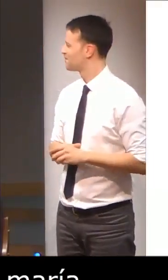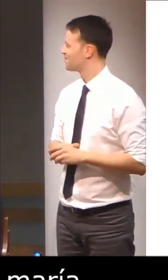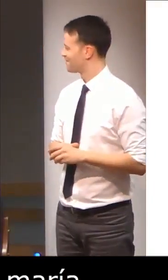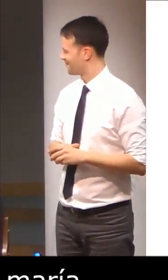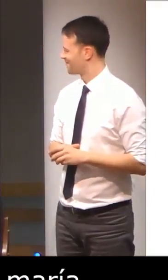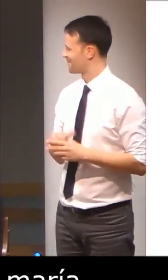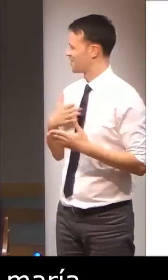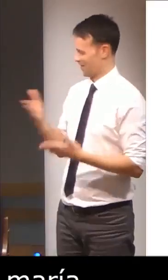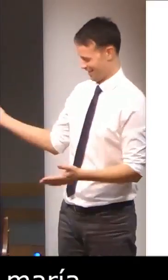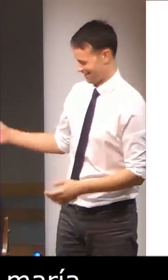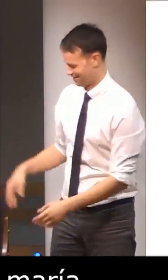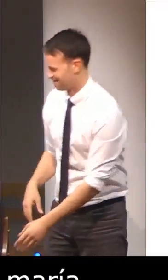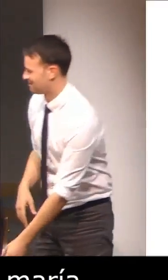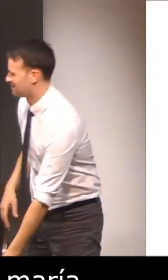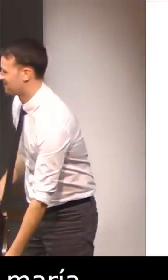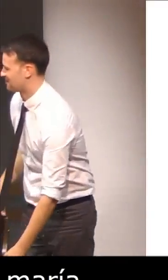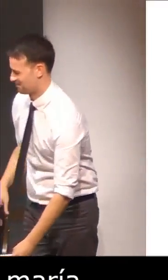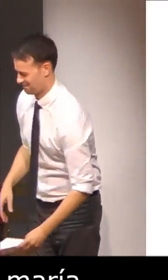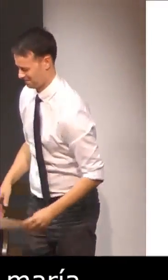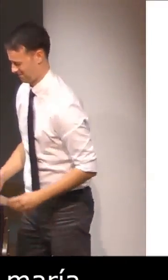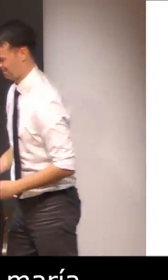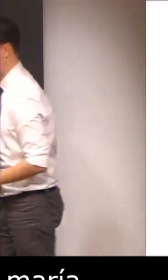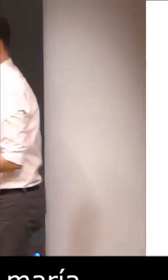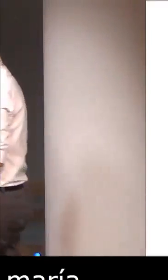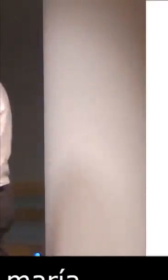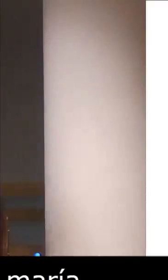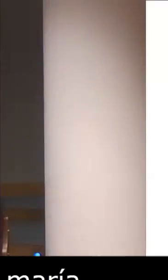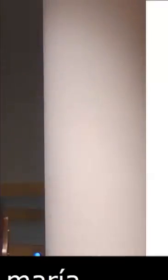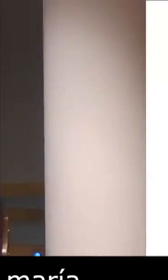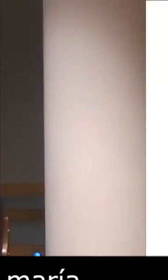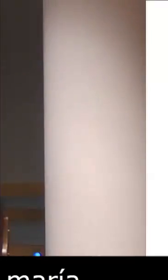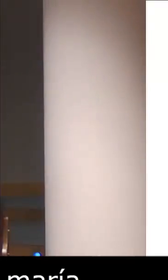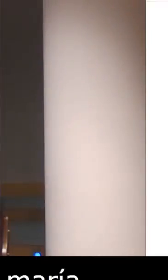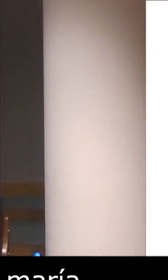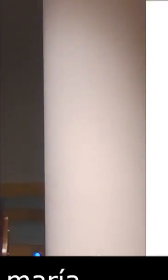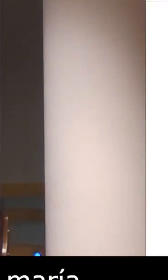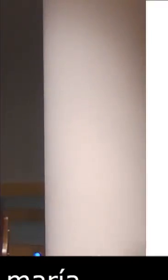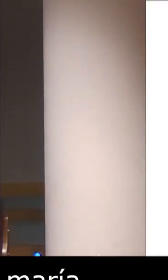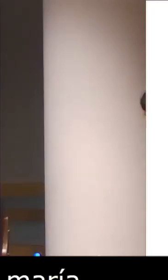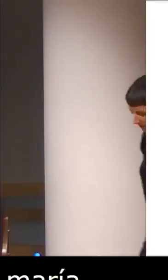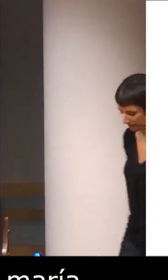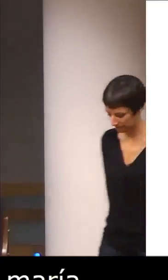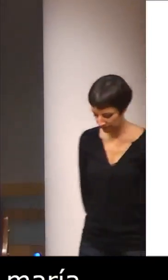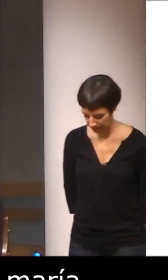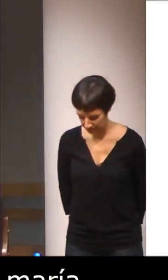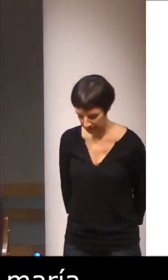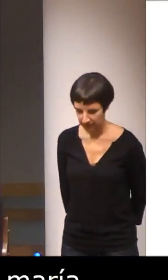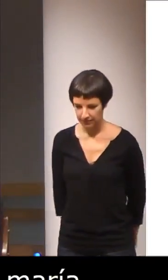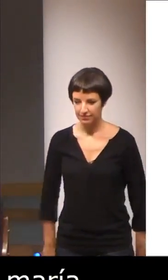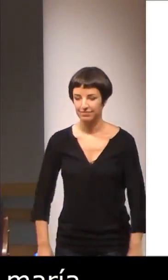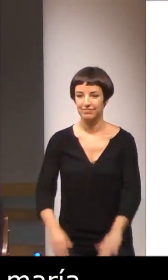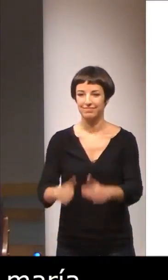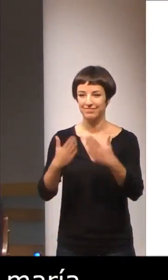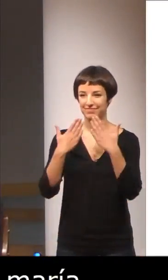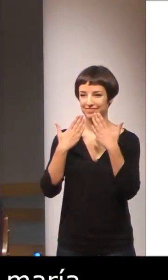comunicación y de lectoescritura. Sin perder más tiempo, te doy paso para cuando quieras comenzar. Muchas